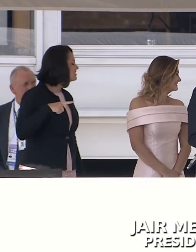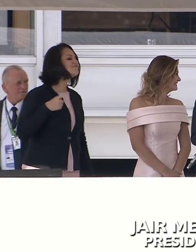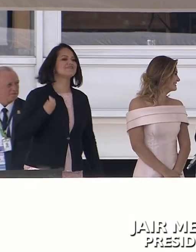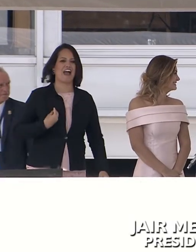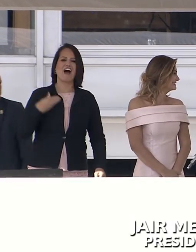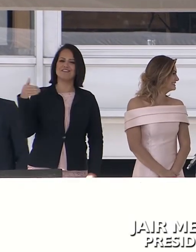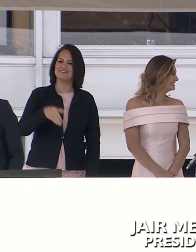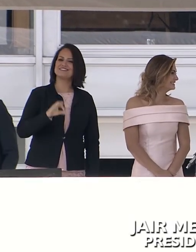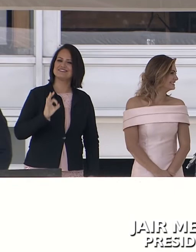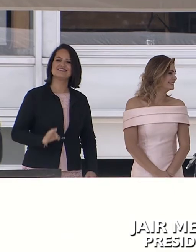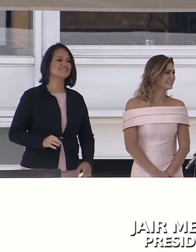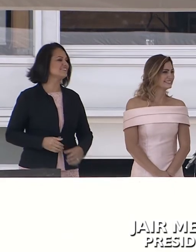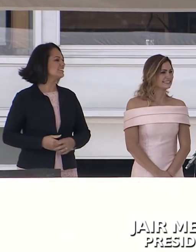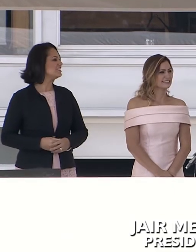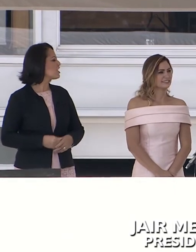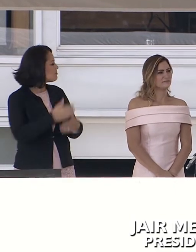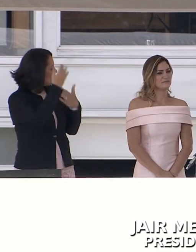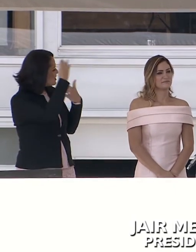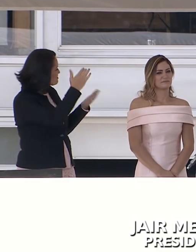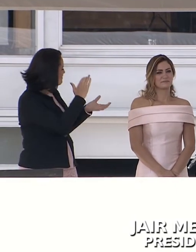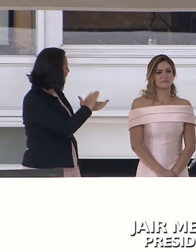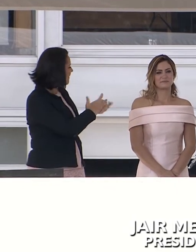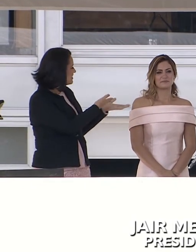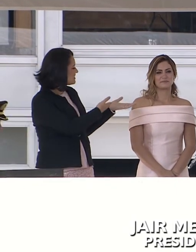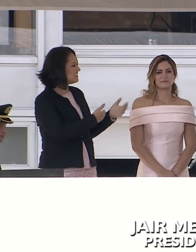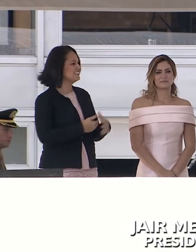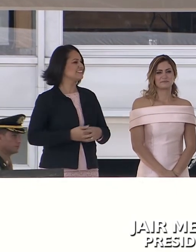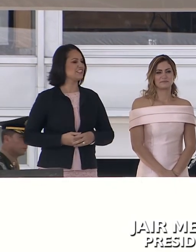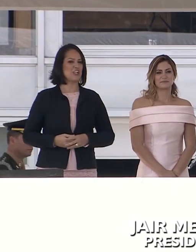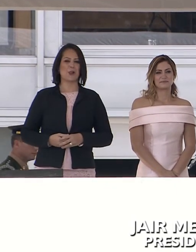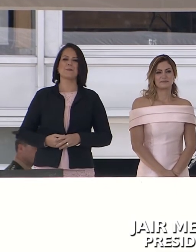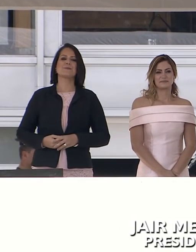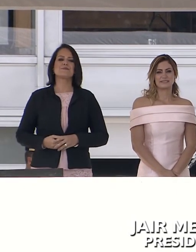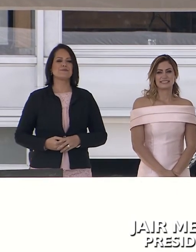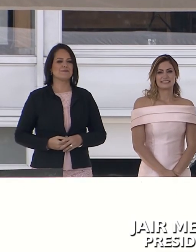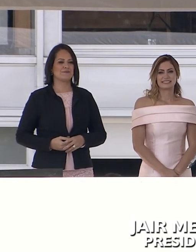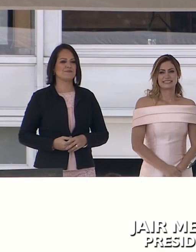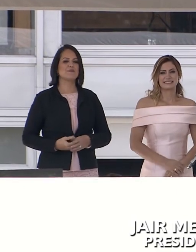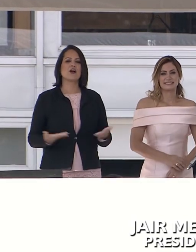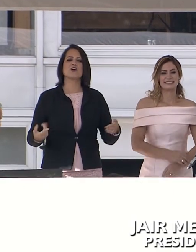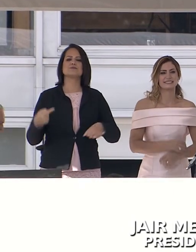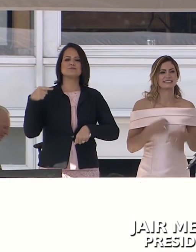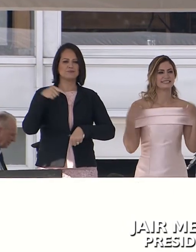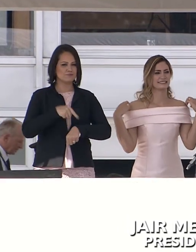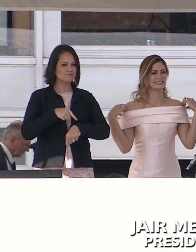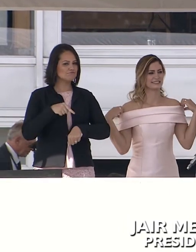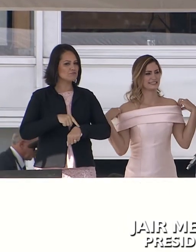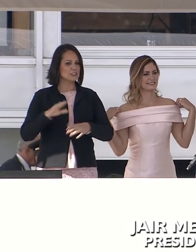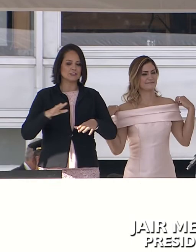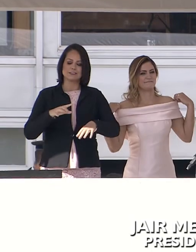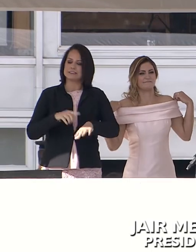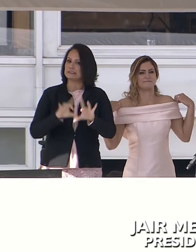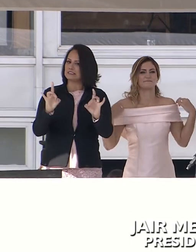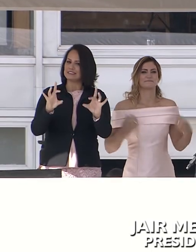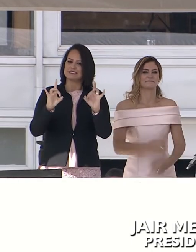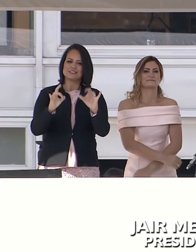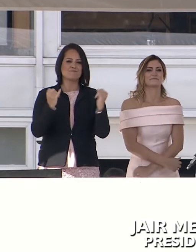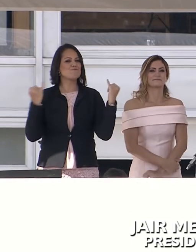Paula, minha esposa, esse momento não tem preço.